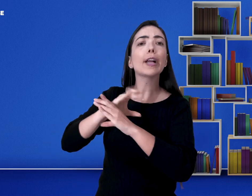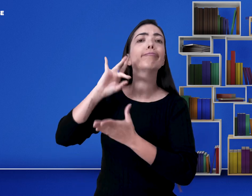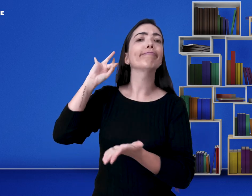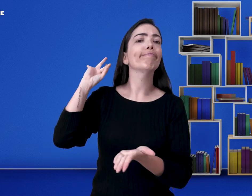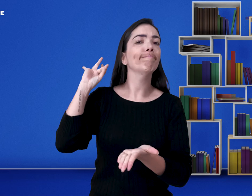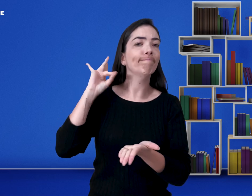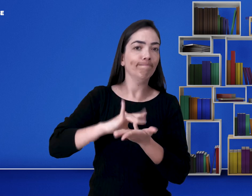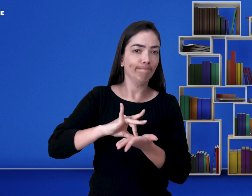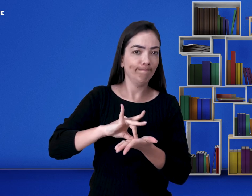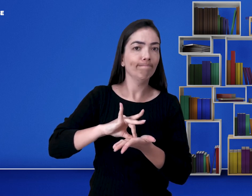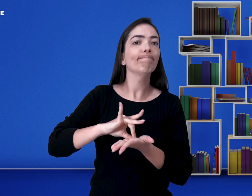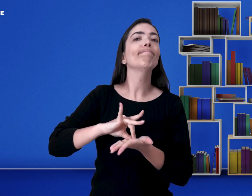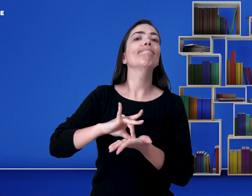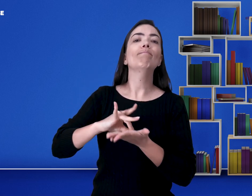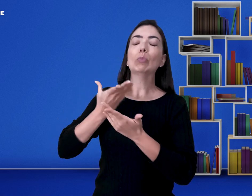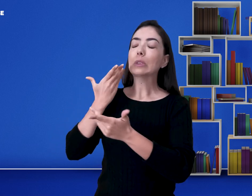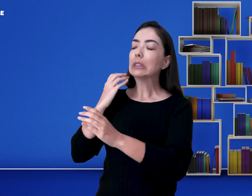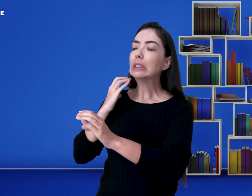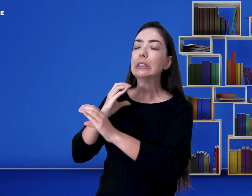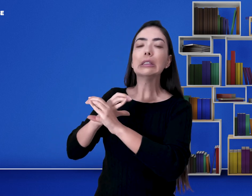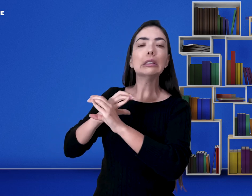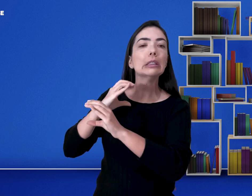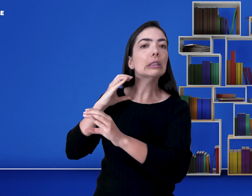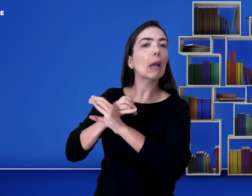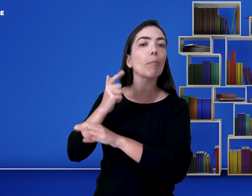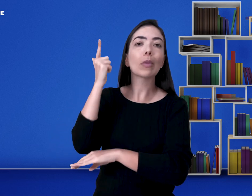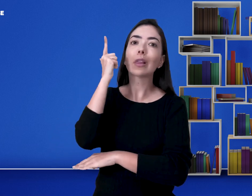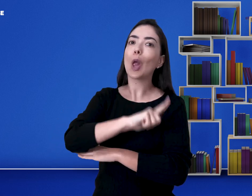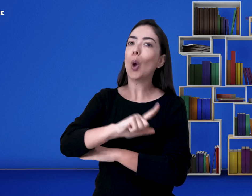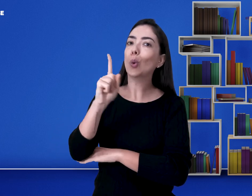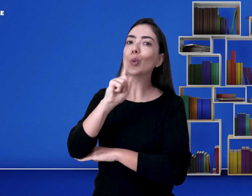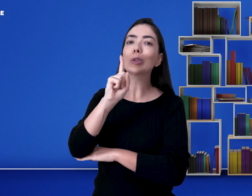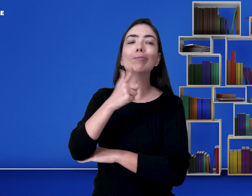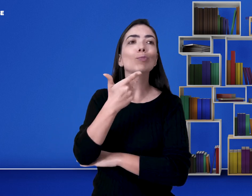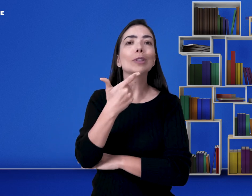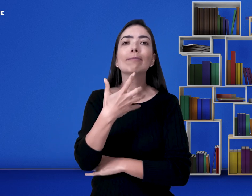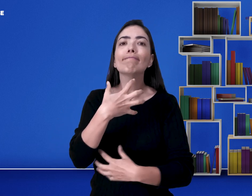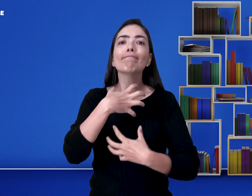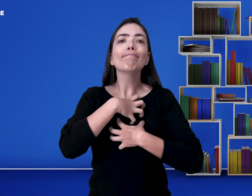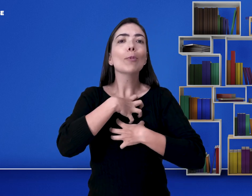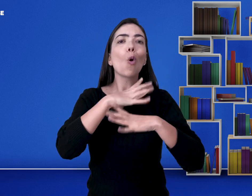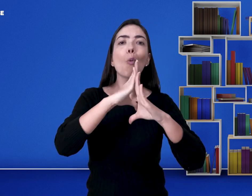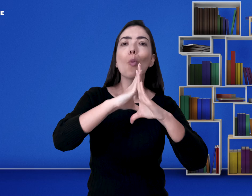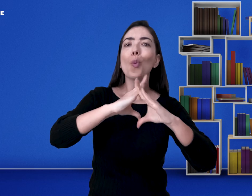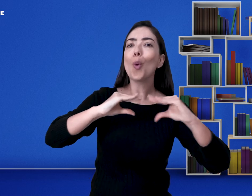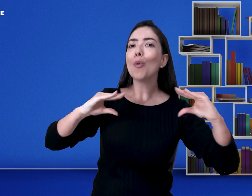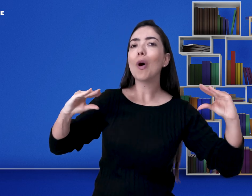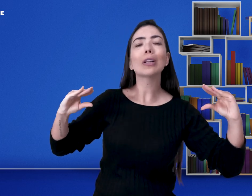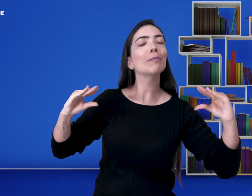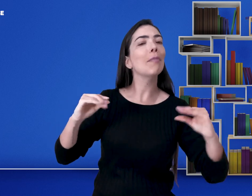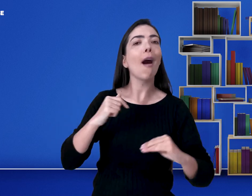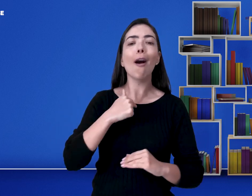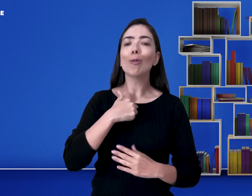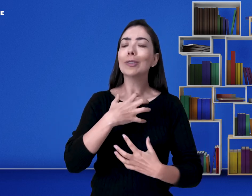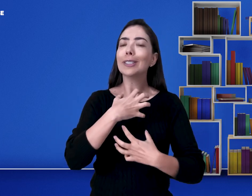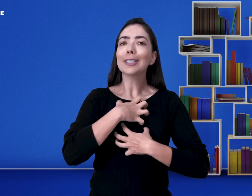dirigindo, faltava comunicação. Eu não conseguia me sentir confortável naquela situação.